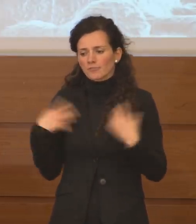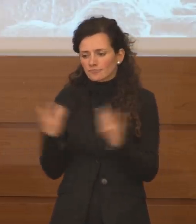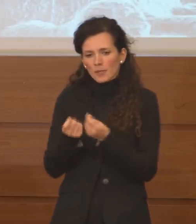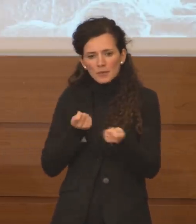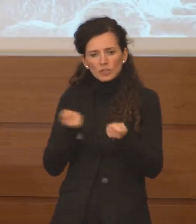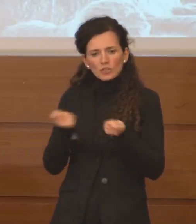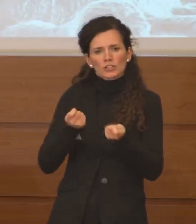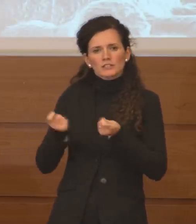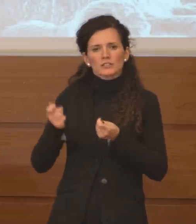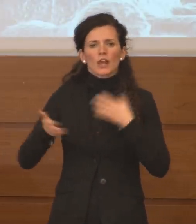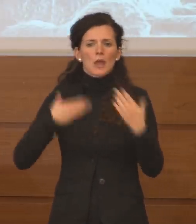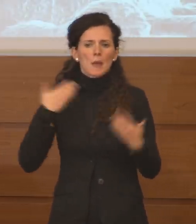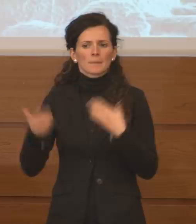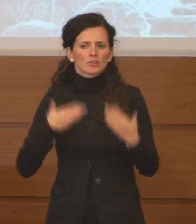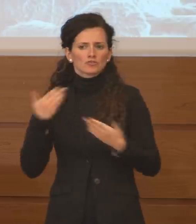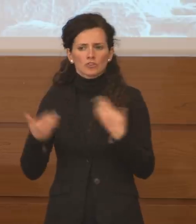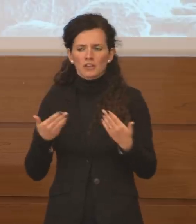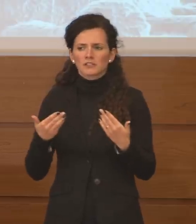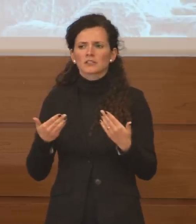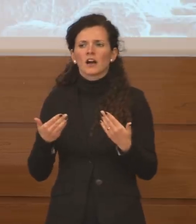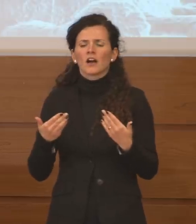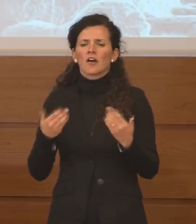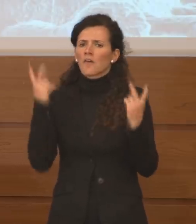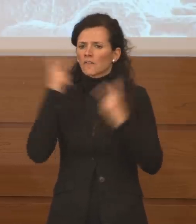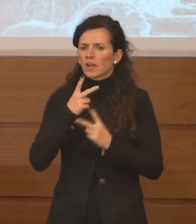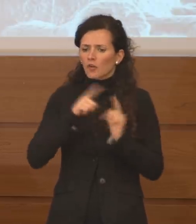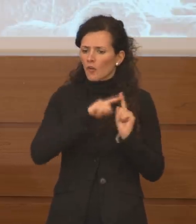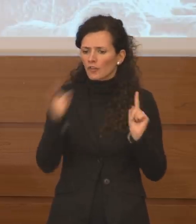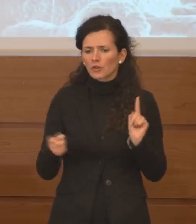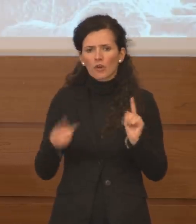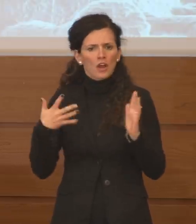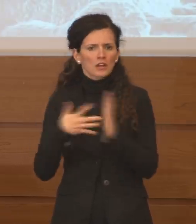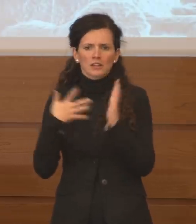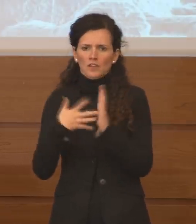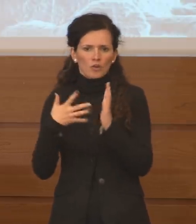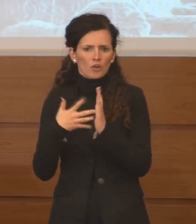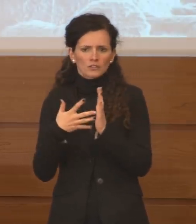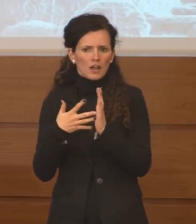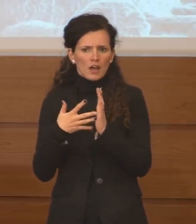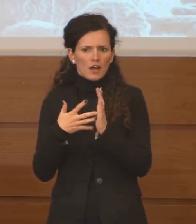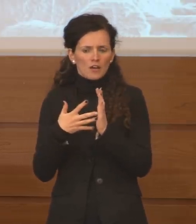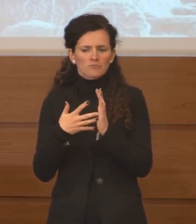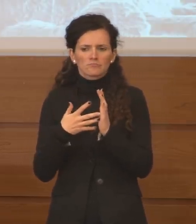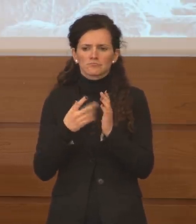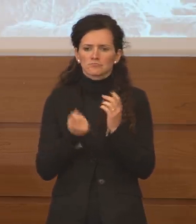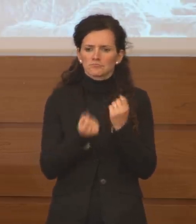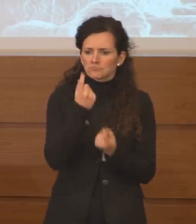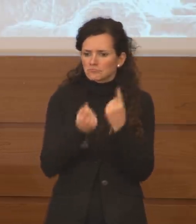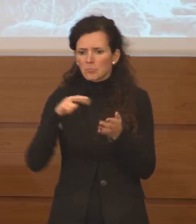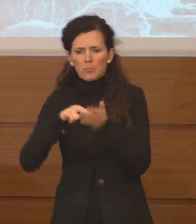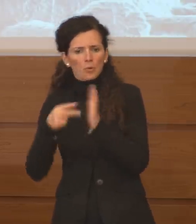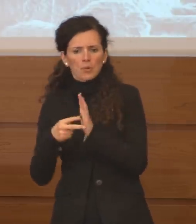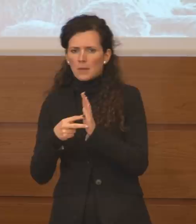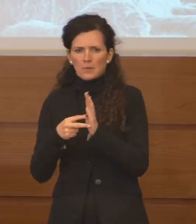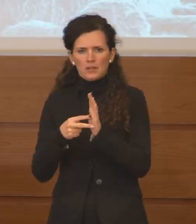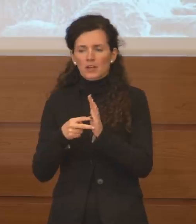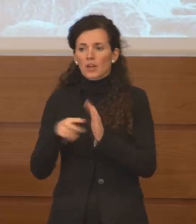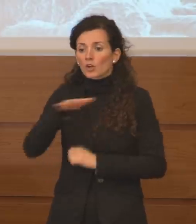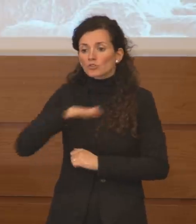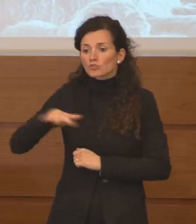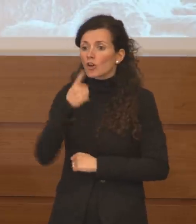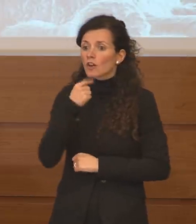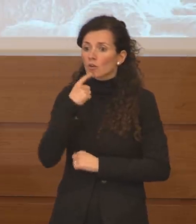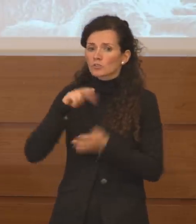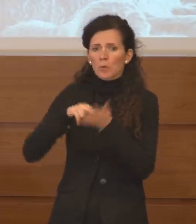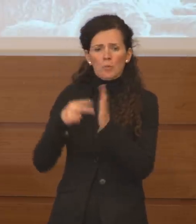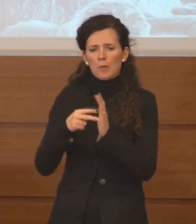'emergenza. Non abbiamo avuto particolari difficoltà, non ci sono particolari criticità anche nelle aree della cosiddetta zona